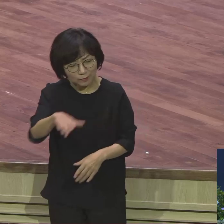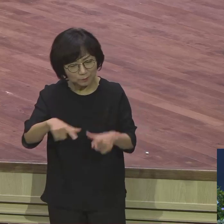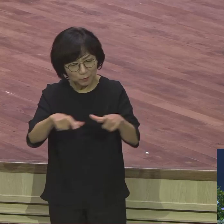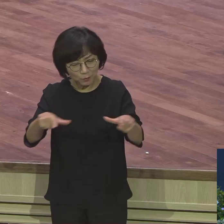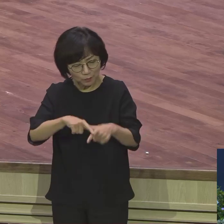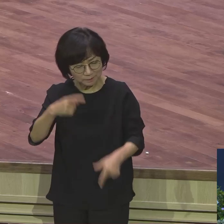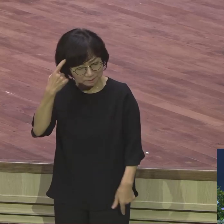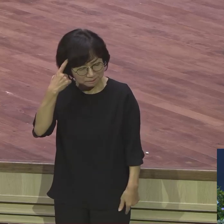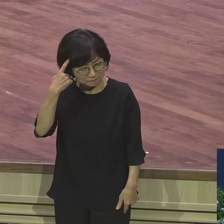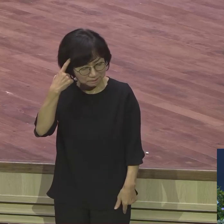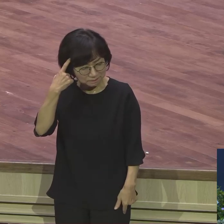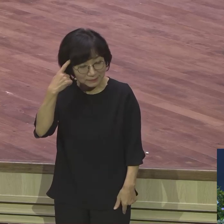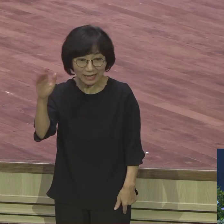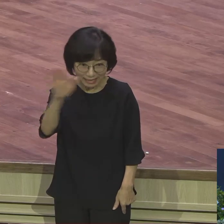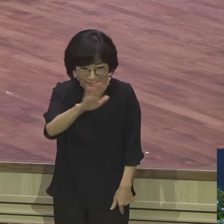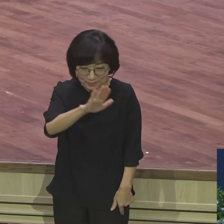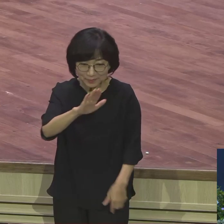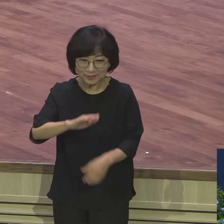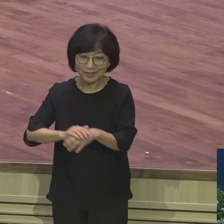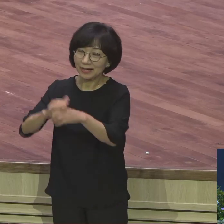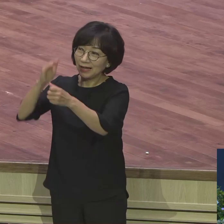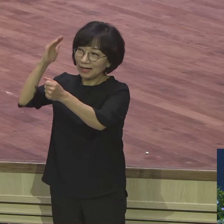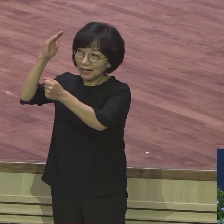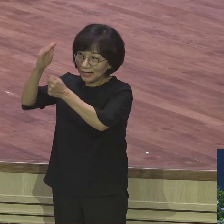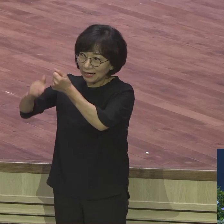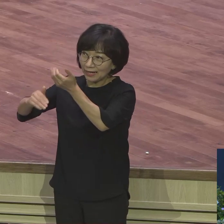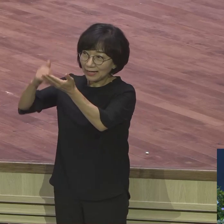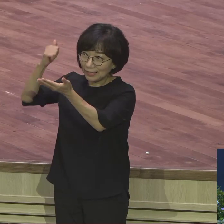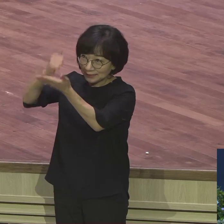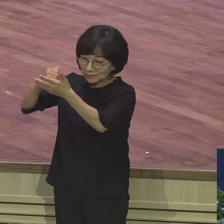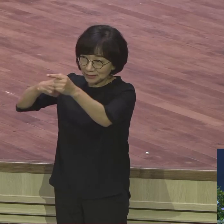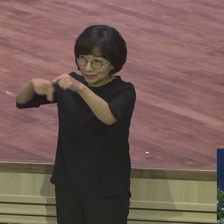하나님이 역사하시는 그 현장 속에 있으면 그것이 형통이다.